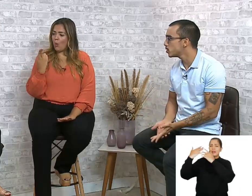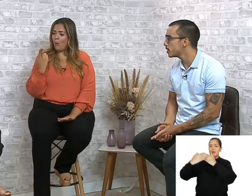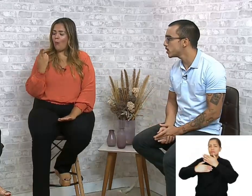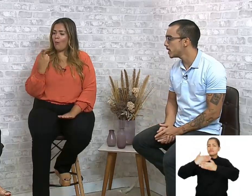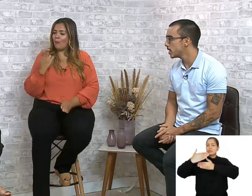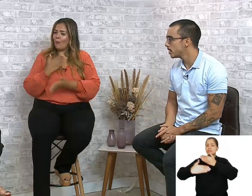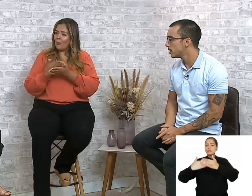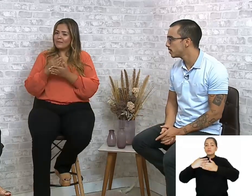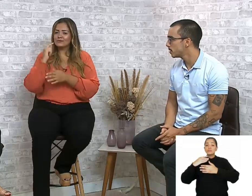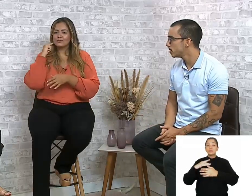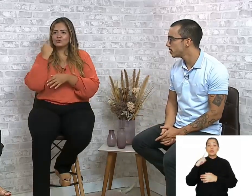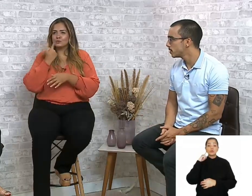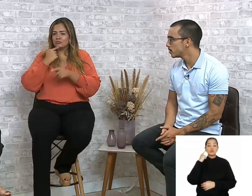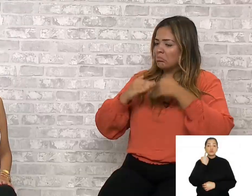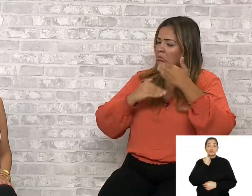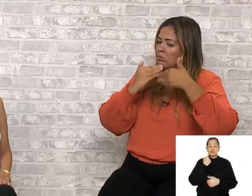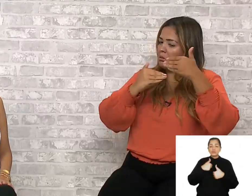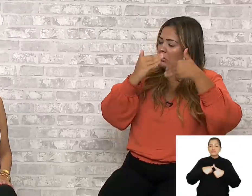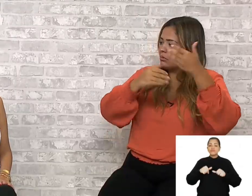deficiência auditiva adquirida?